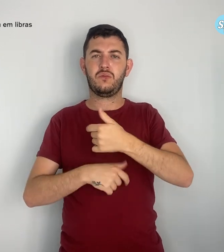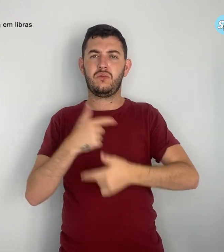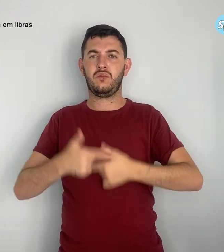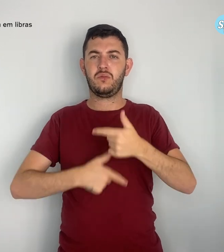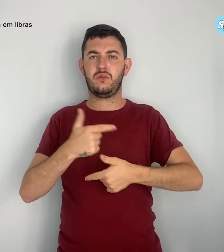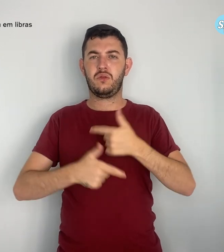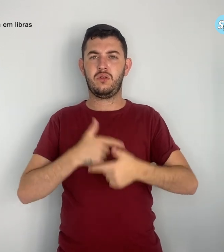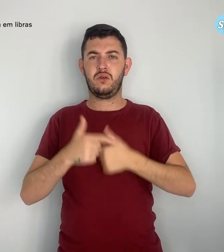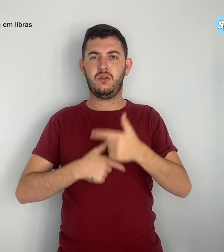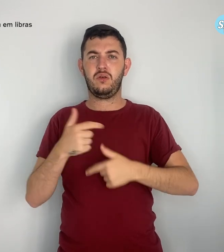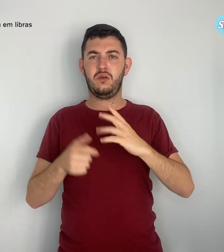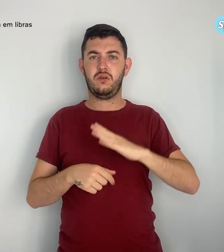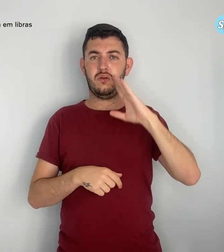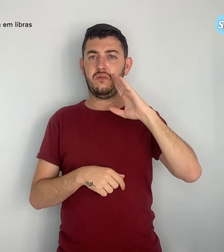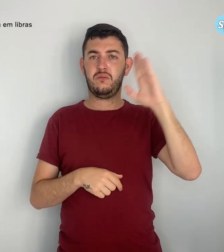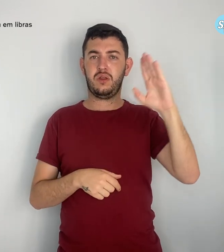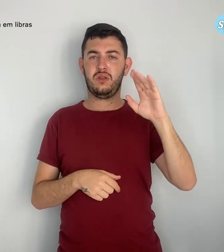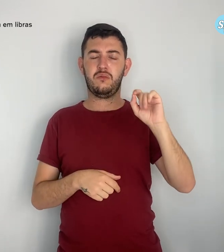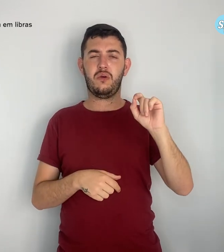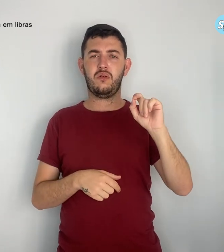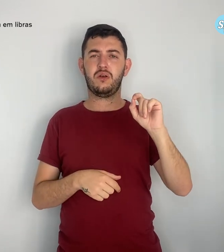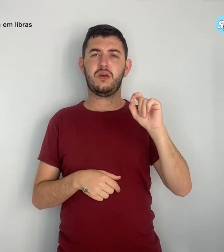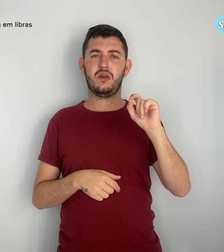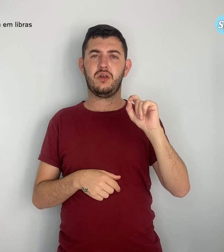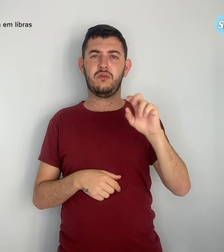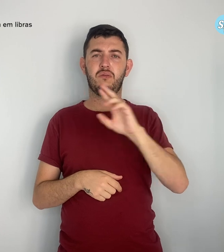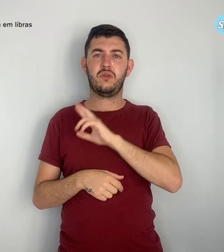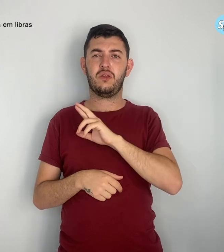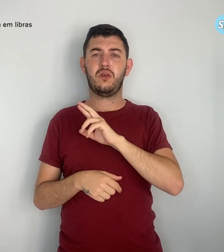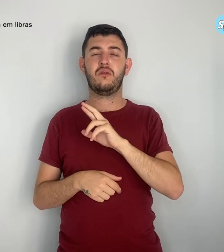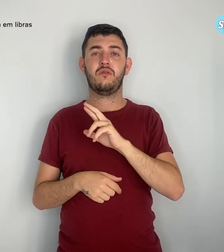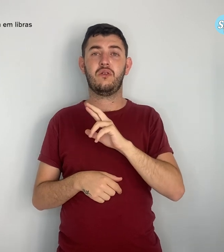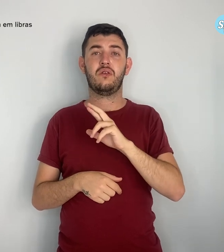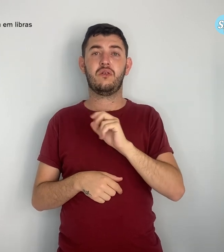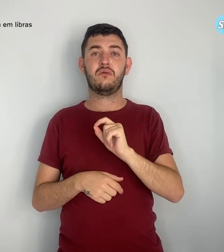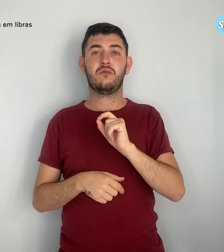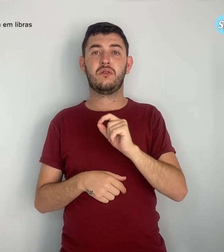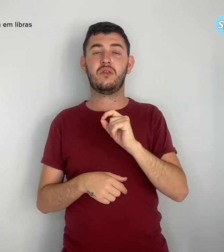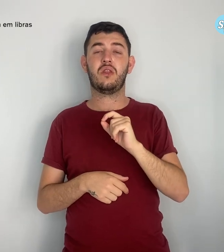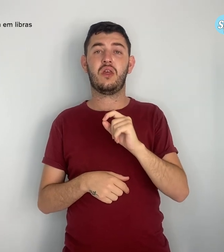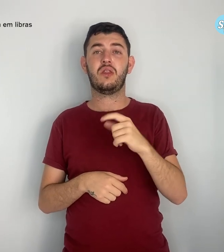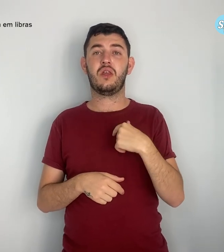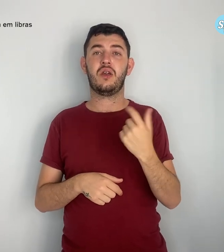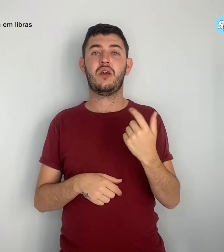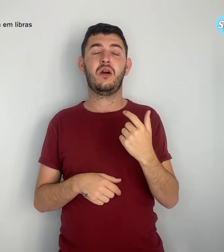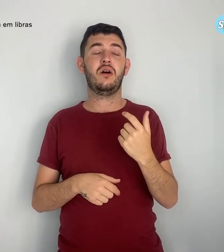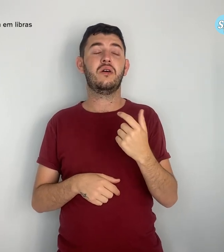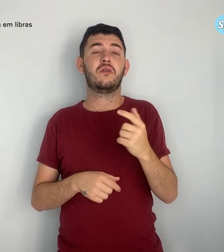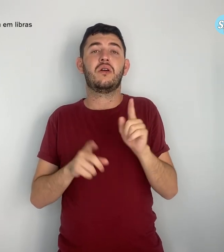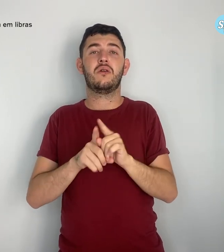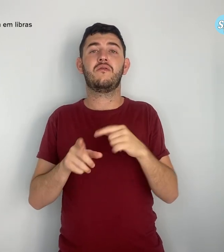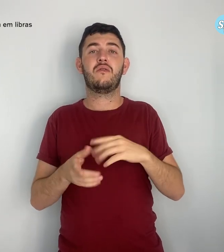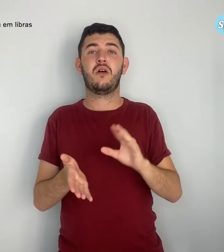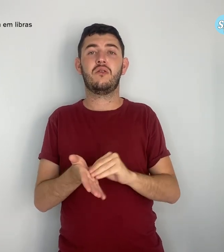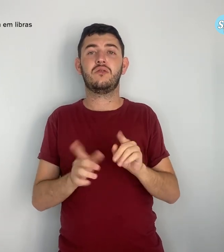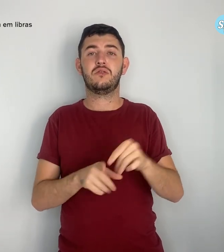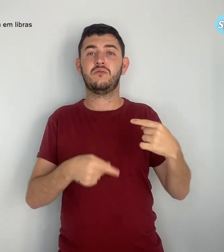principal da morte gerada pela ausência completa de políticas públicas e pelo chorume do